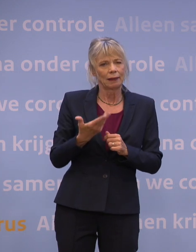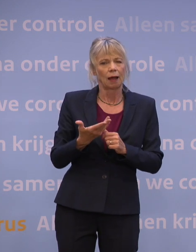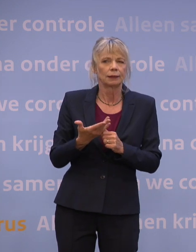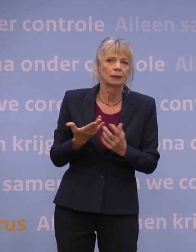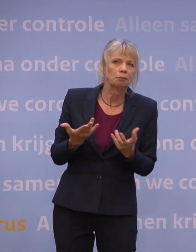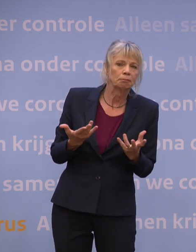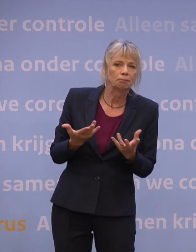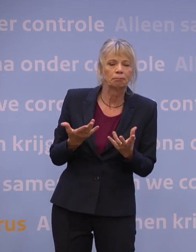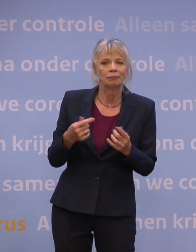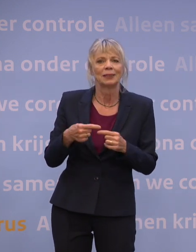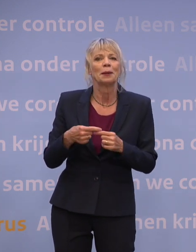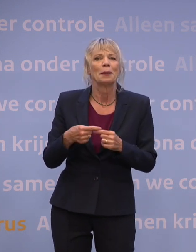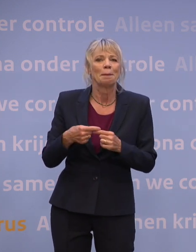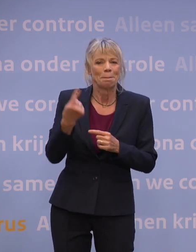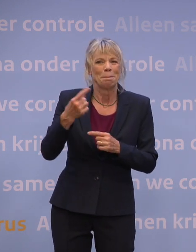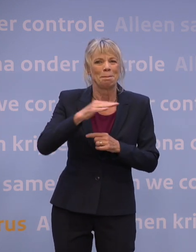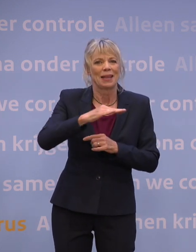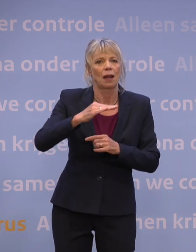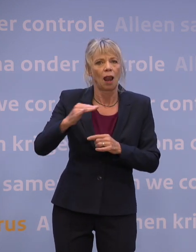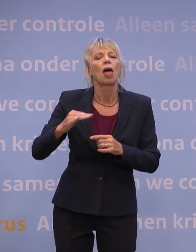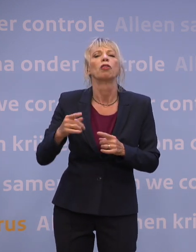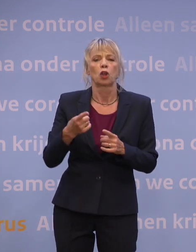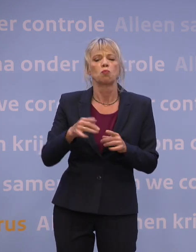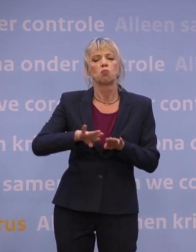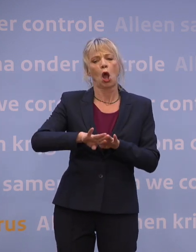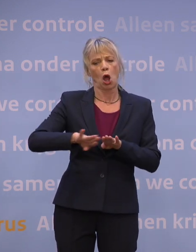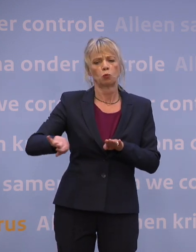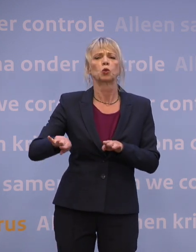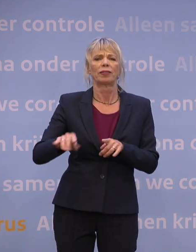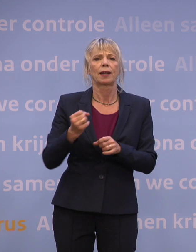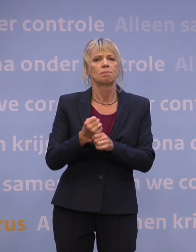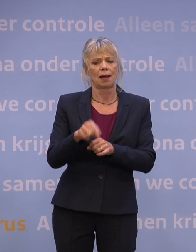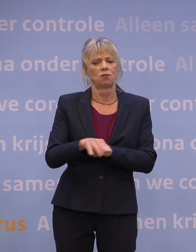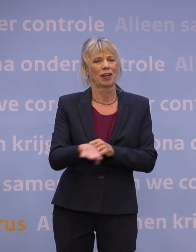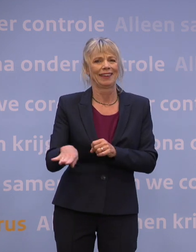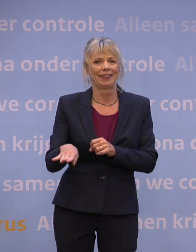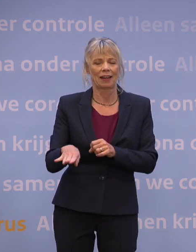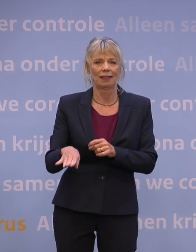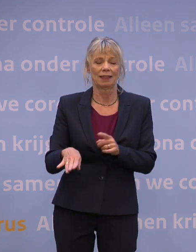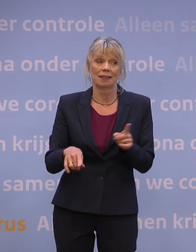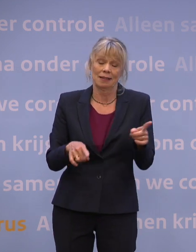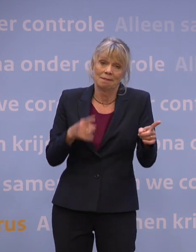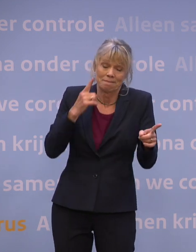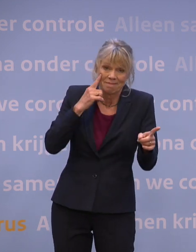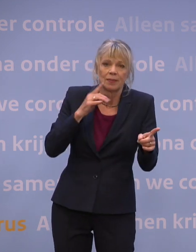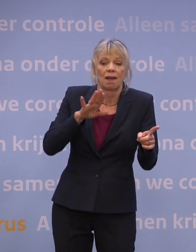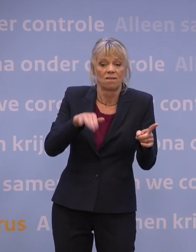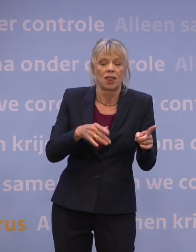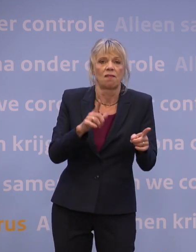meer landen ook die kinderen wel echt uitzonderen. En dat hoop ik wel dat heel veel landen dat zullen doen. We hebben afgesproken in principe pas vanaf 12.